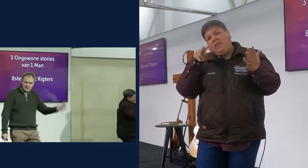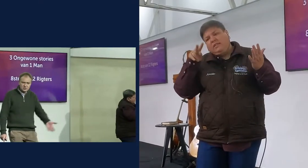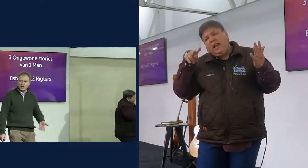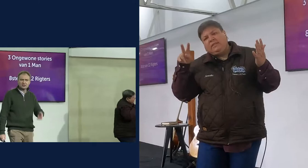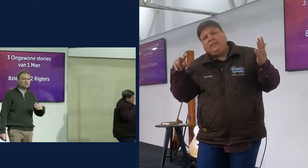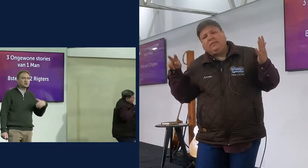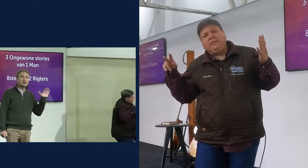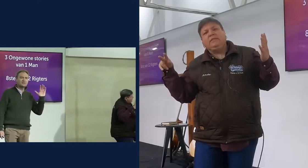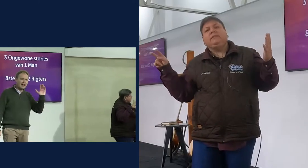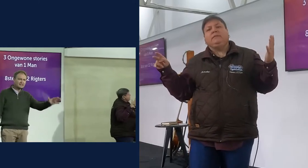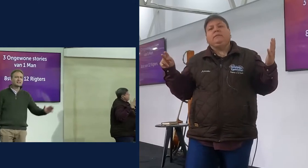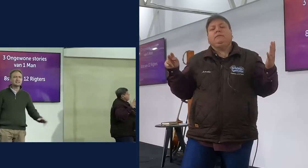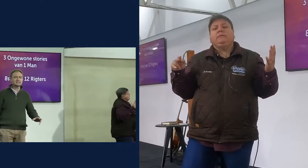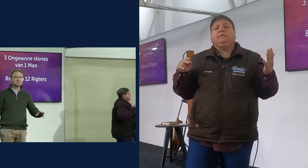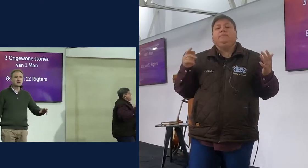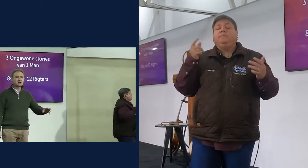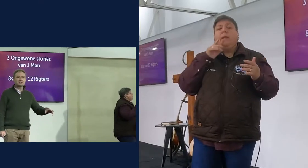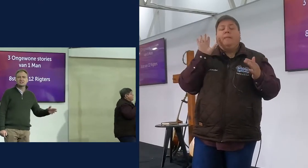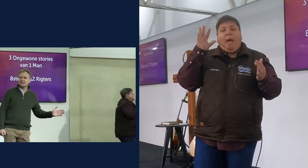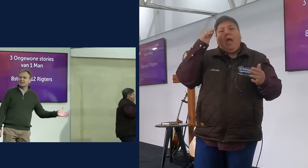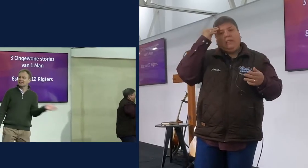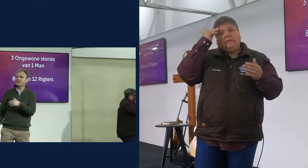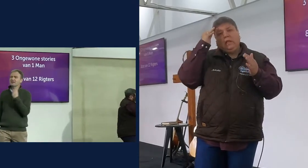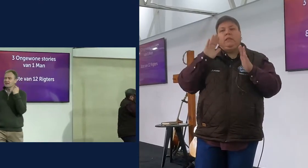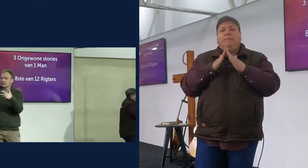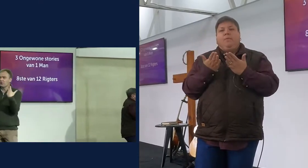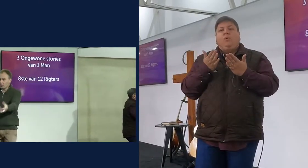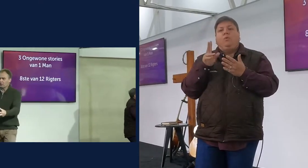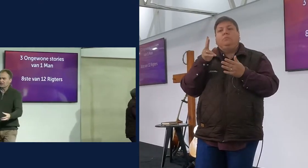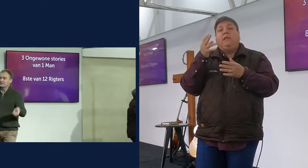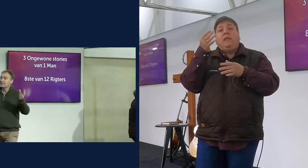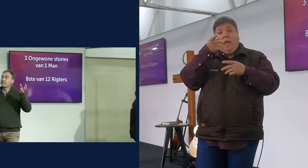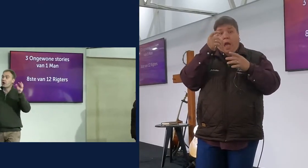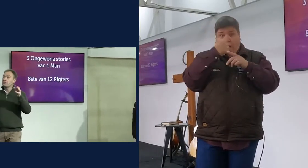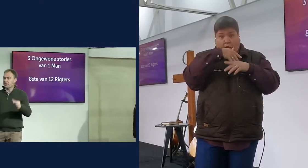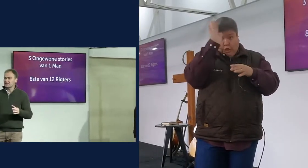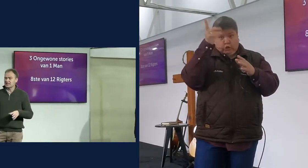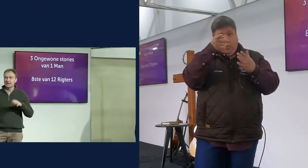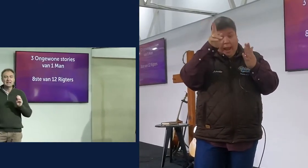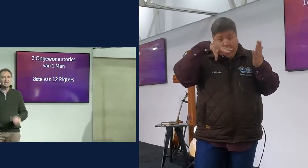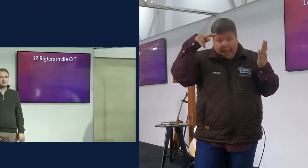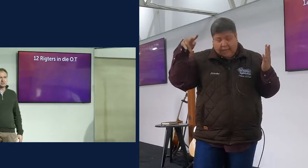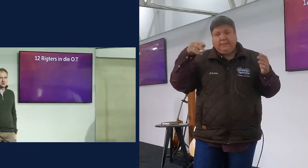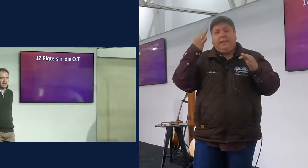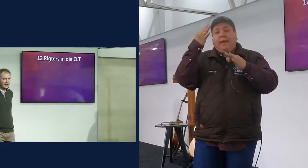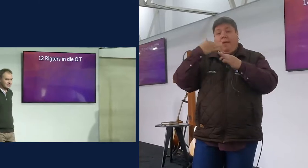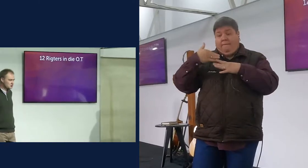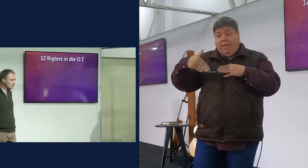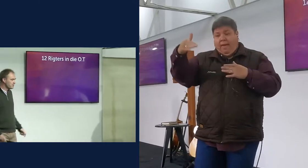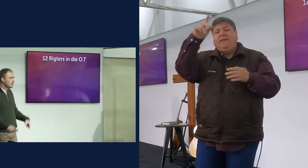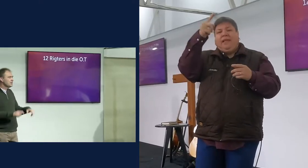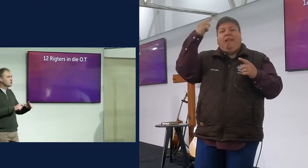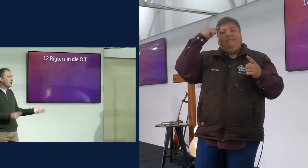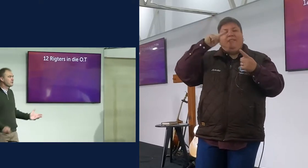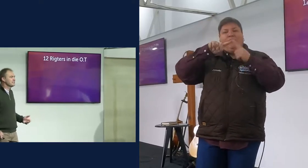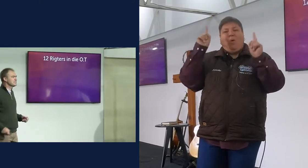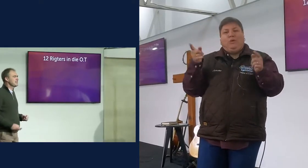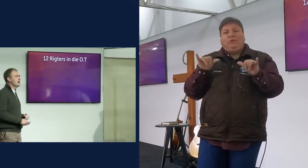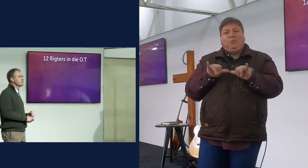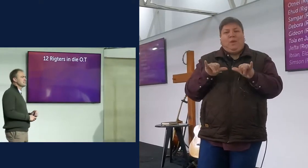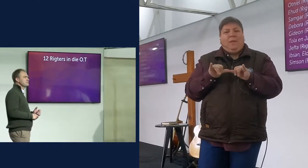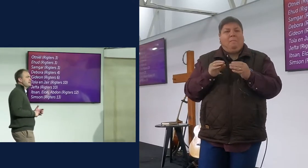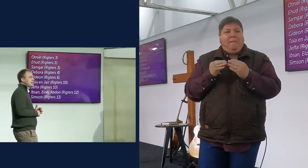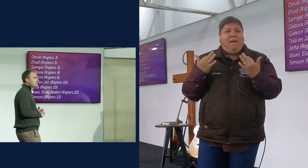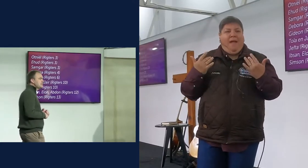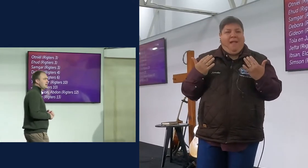dit vat nie so lang nie so. Werkt die Richters, dat jy in die drie wege kan volg ook, dan weet jy waar pas hierdie persoon in. So, die twaalf Richters